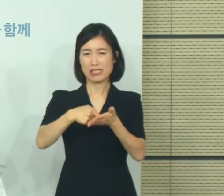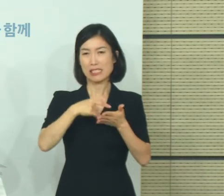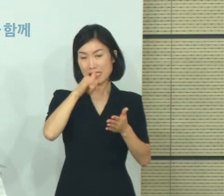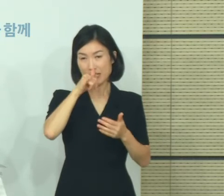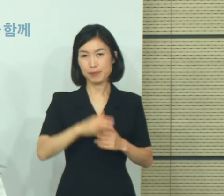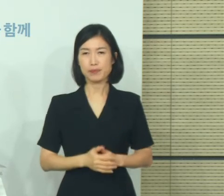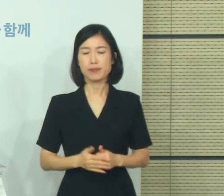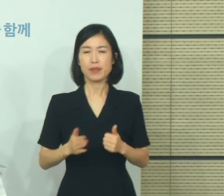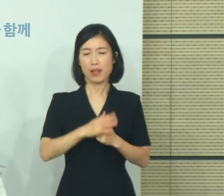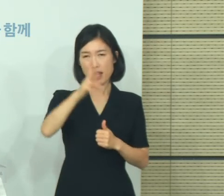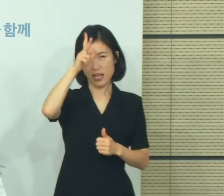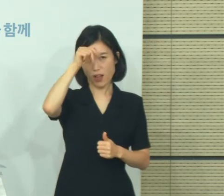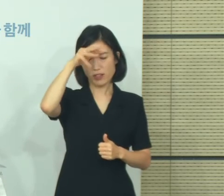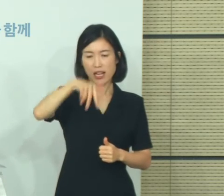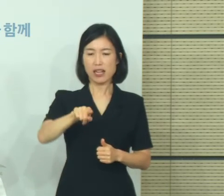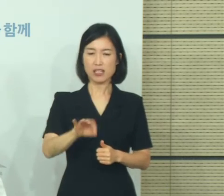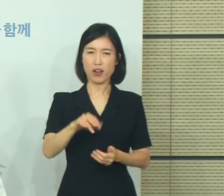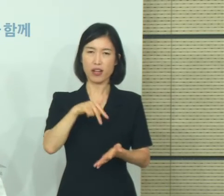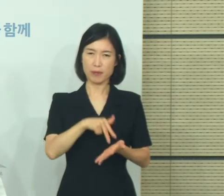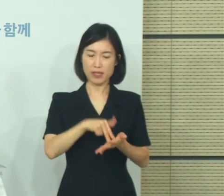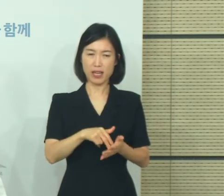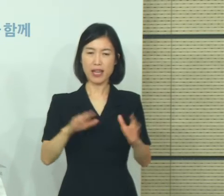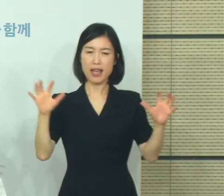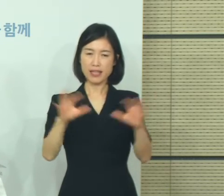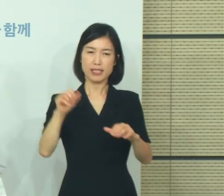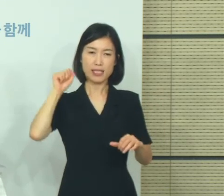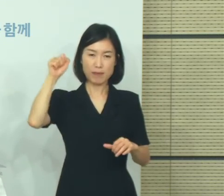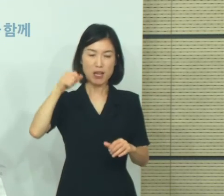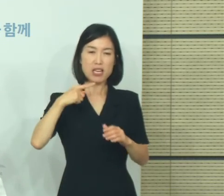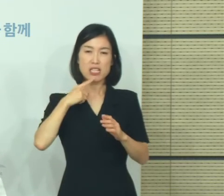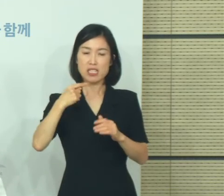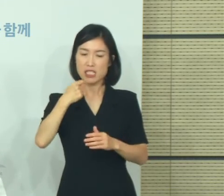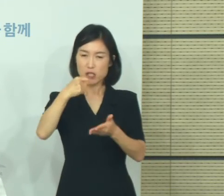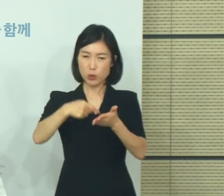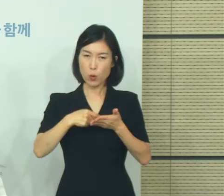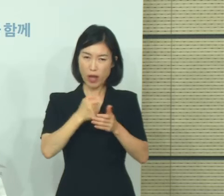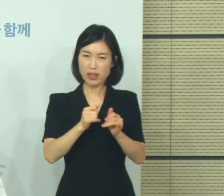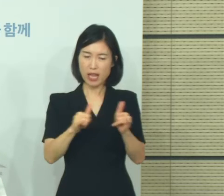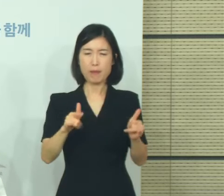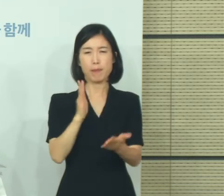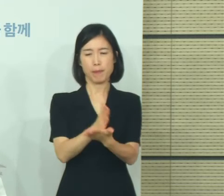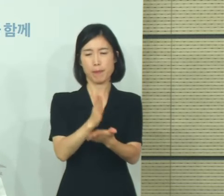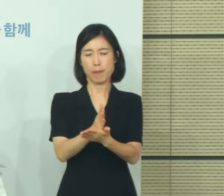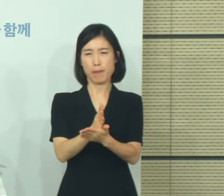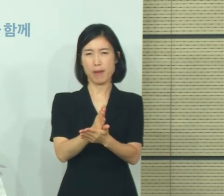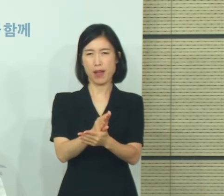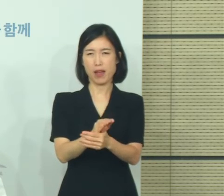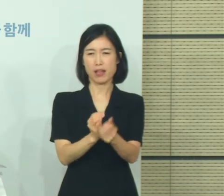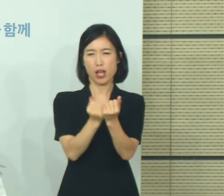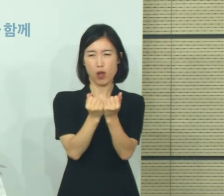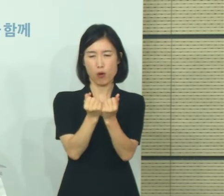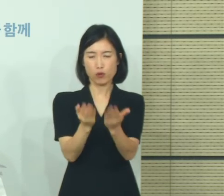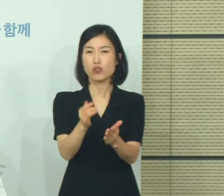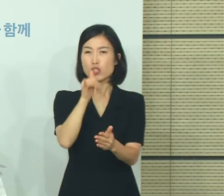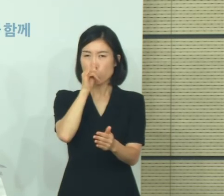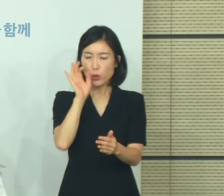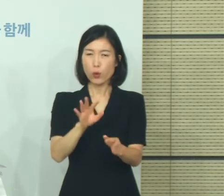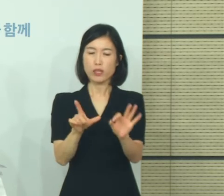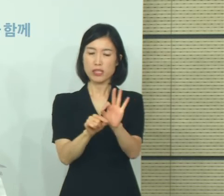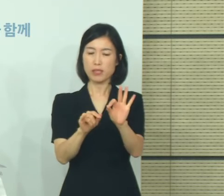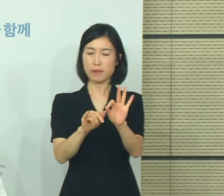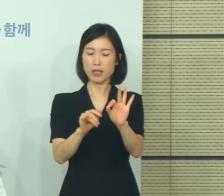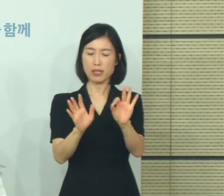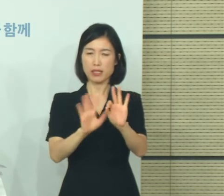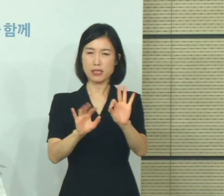경찰청은 집회를 신고한 단체를 대상으로 집회의 자제를 지속 설득하려 한편 10인 이상의 집회